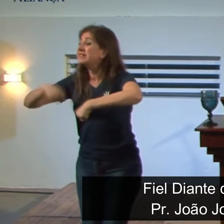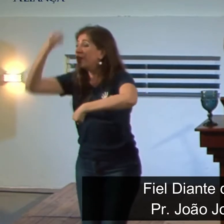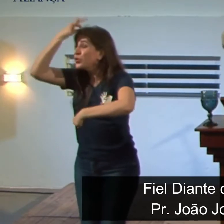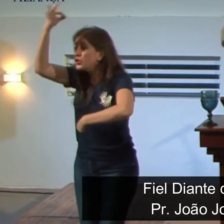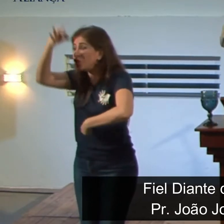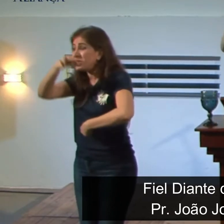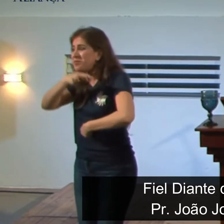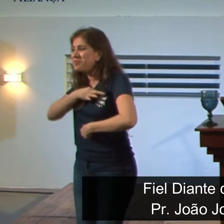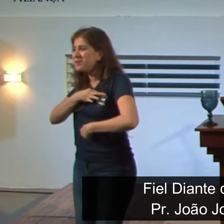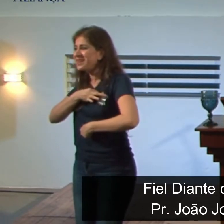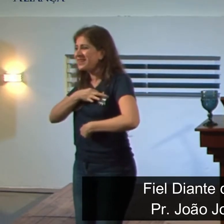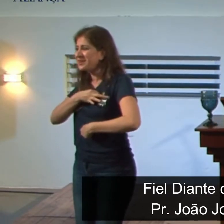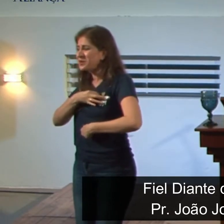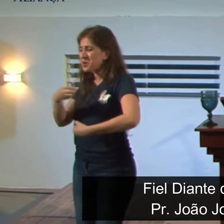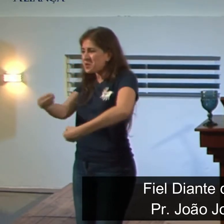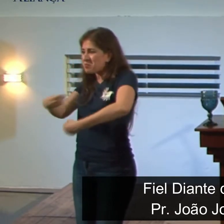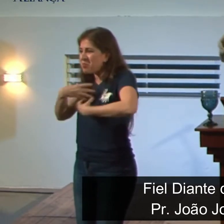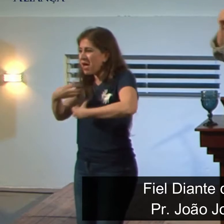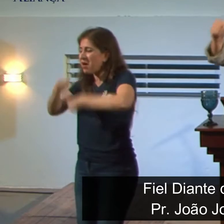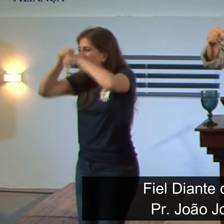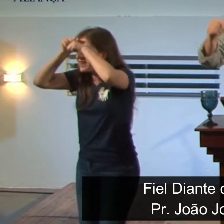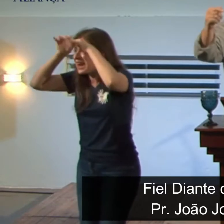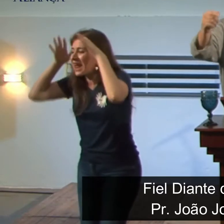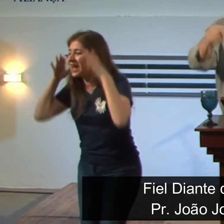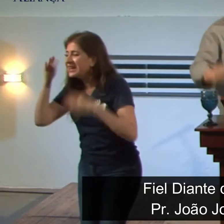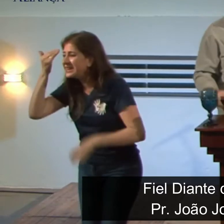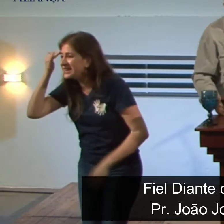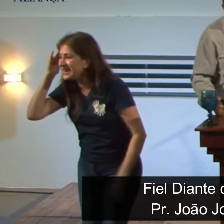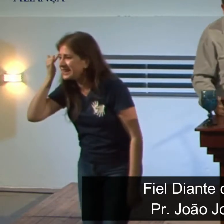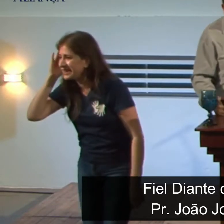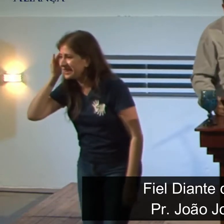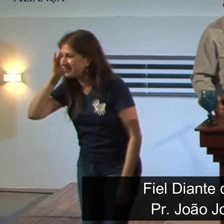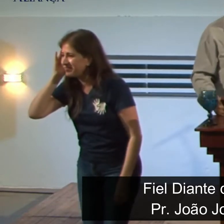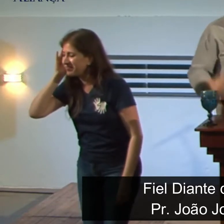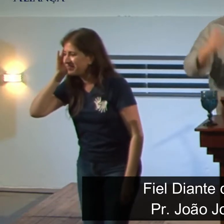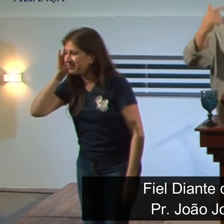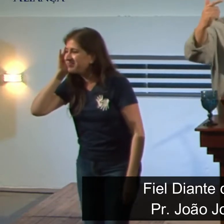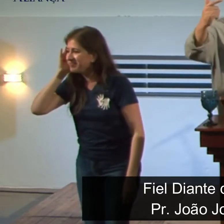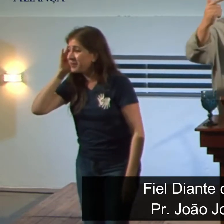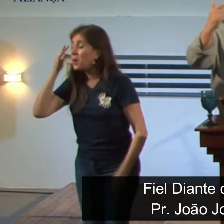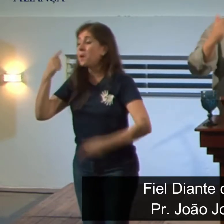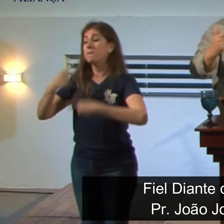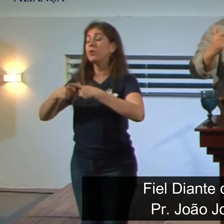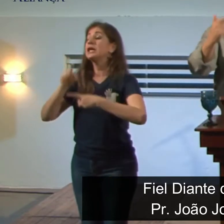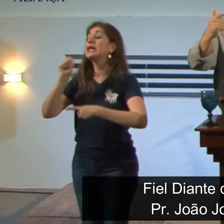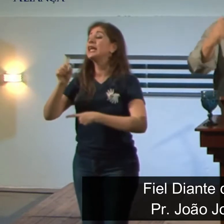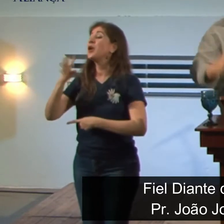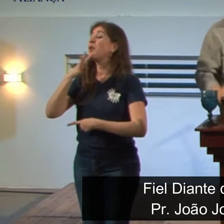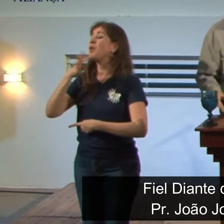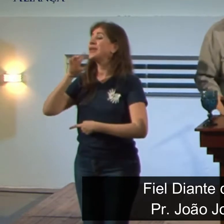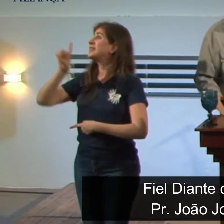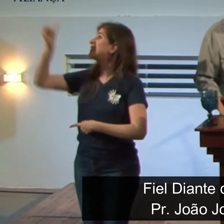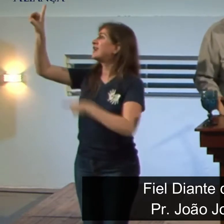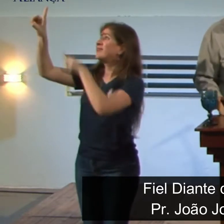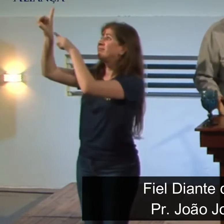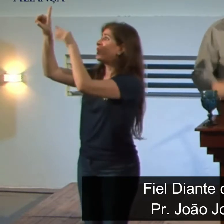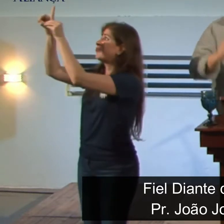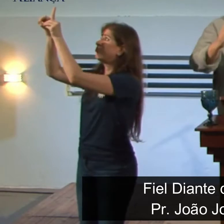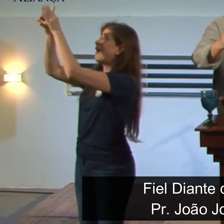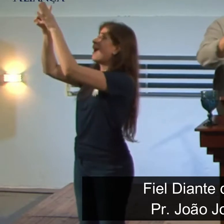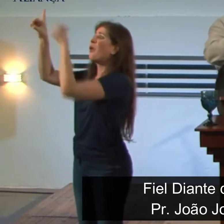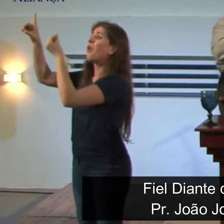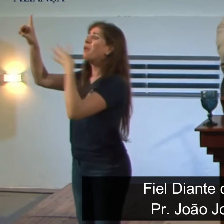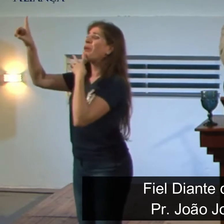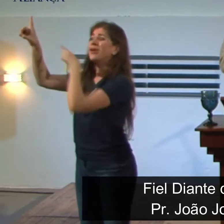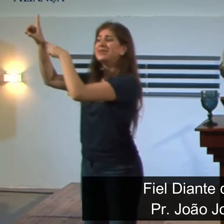espiritual discerne todas as coisas e ele mesmo por ninguém é discernido, pois quem conheceu a mente do Senhor para que possa instruí